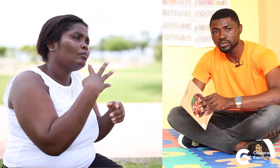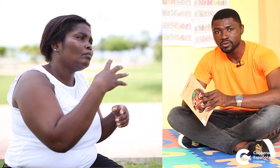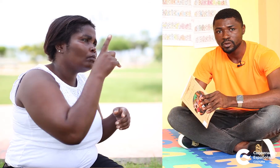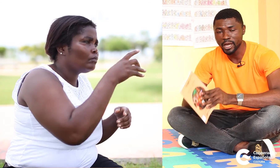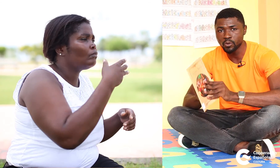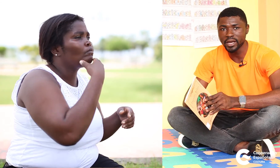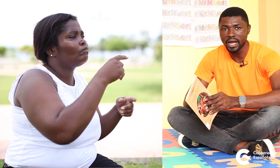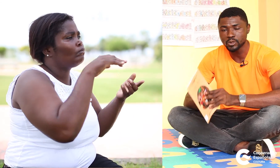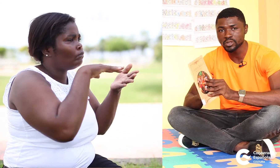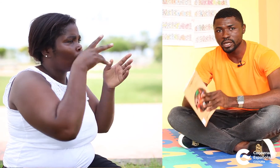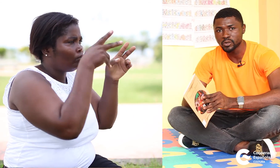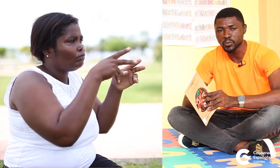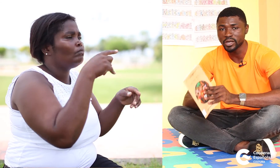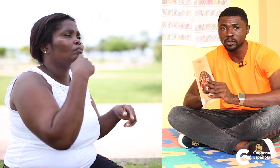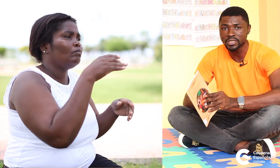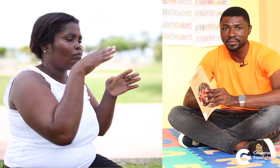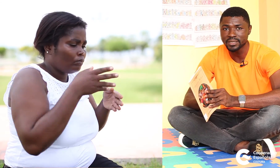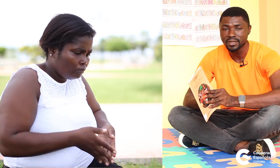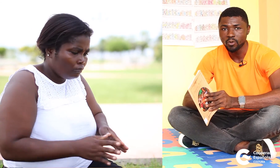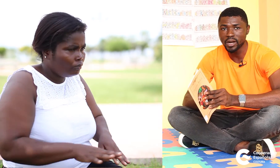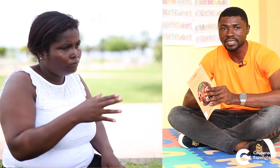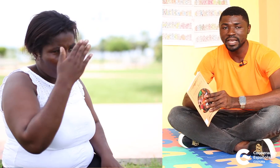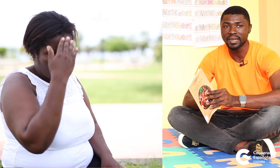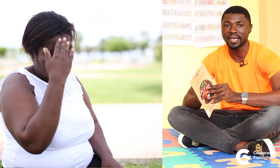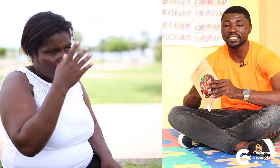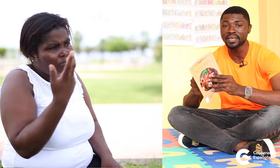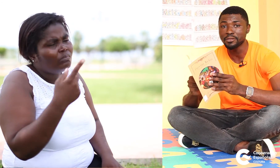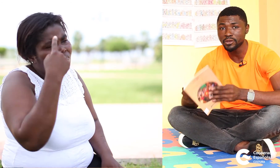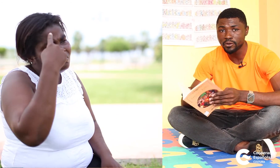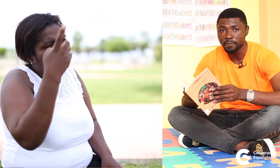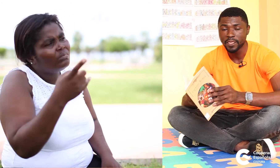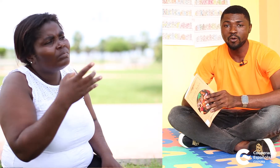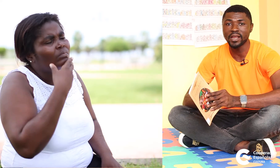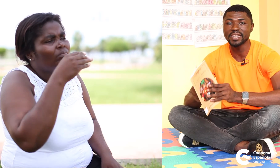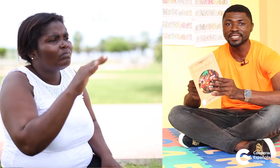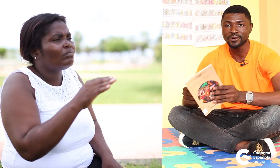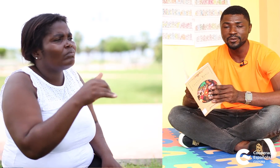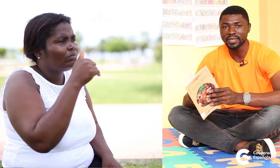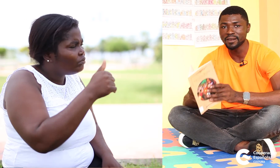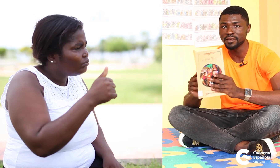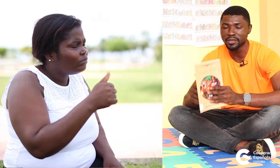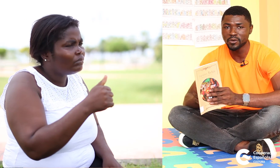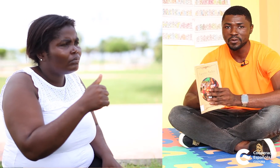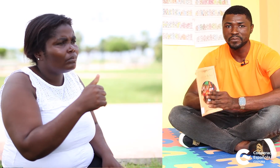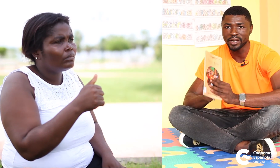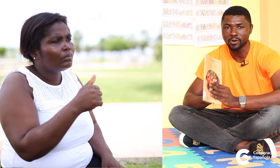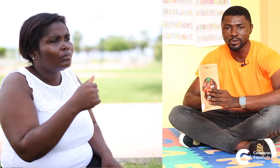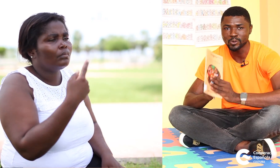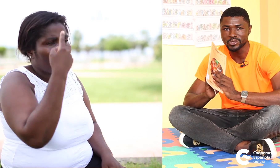eduquen a sus hijos porque no sabes cuál es la intención o el deseo del vecino para con tus